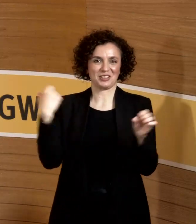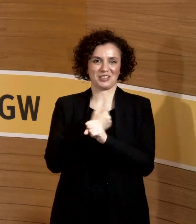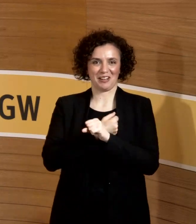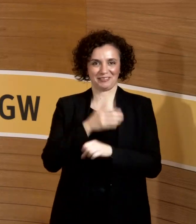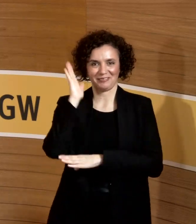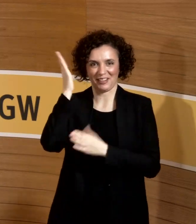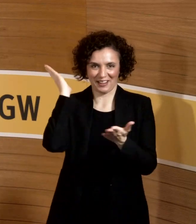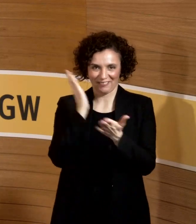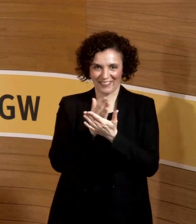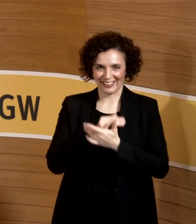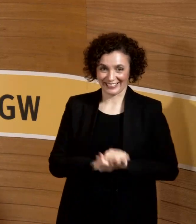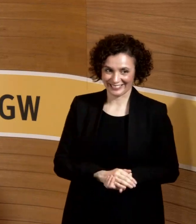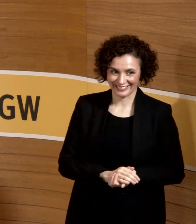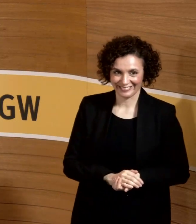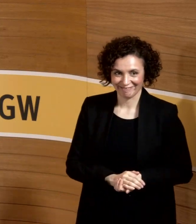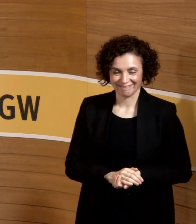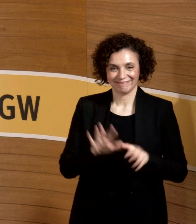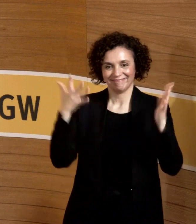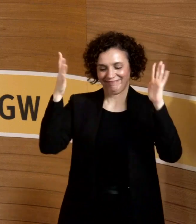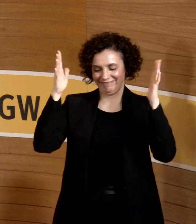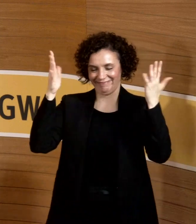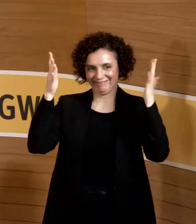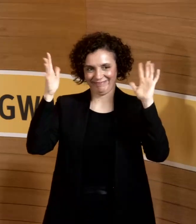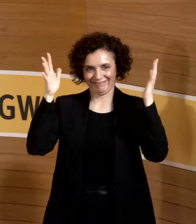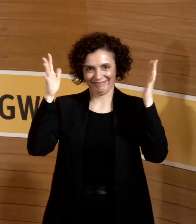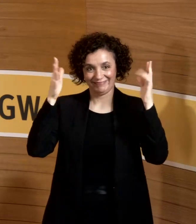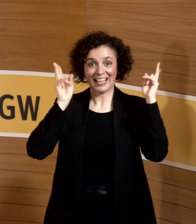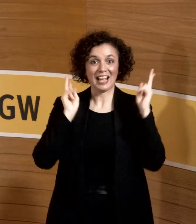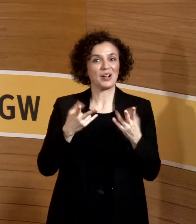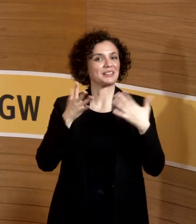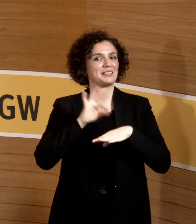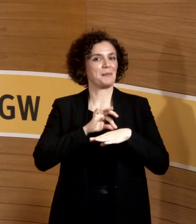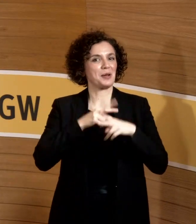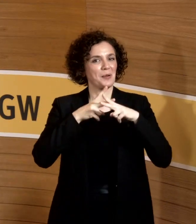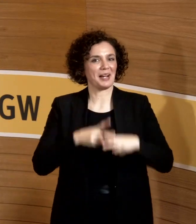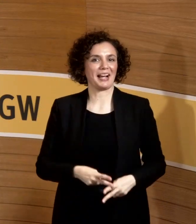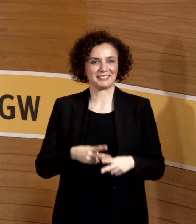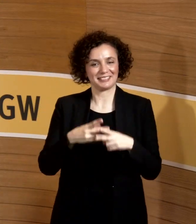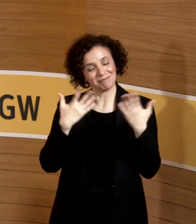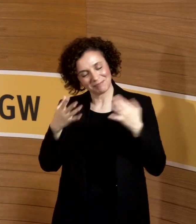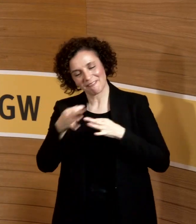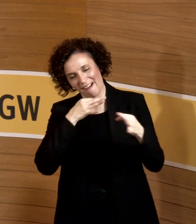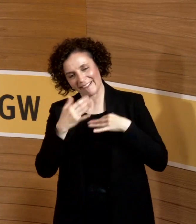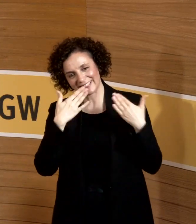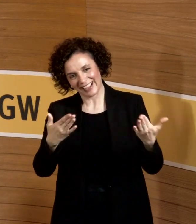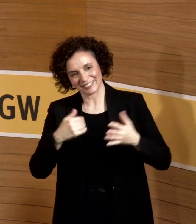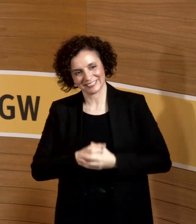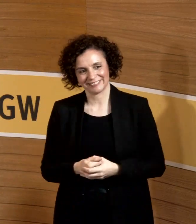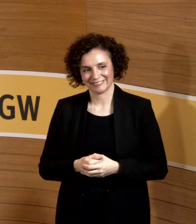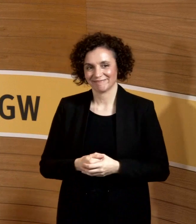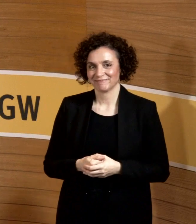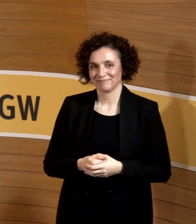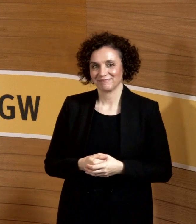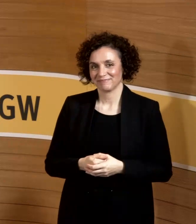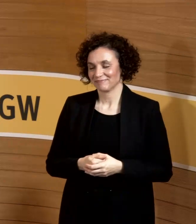Zeit was gewünscht. Wir haben aber noch zehn Minuten Zeit für Fragen. Ja, liebe